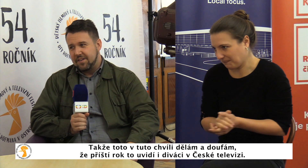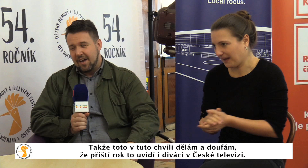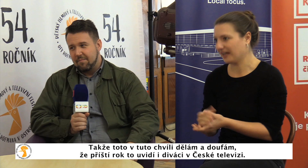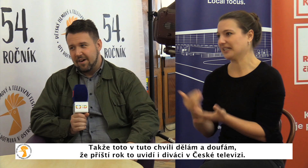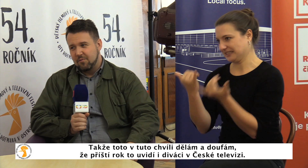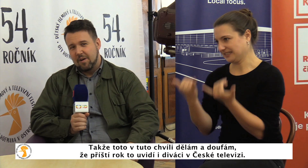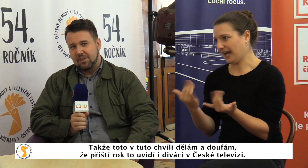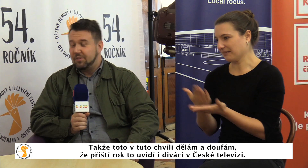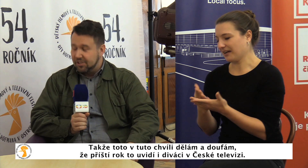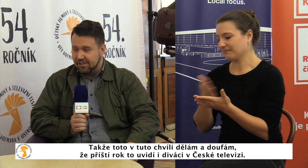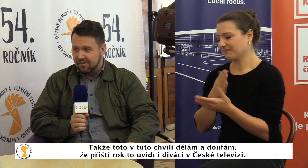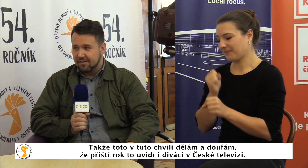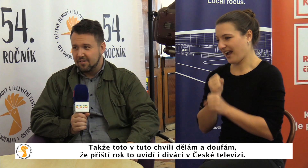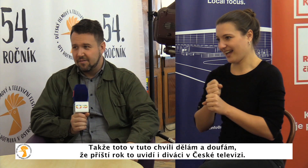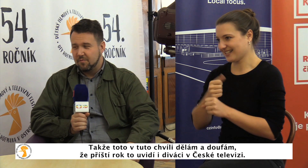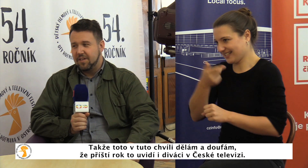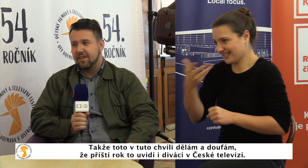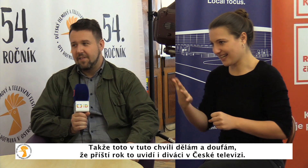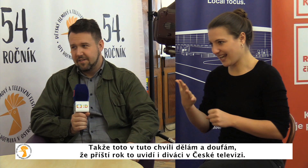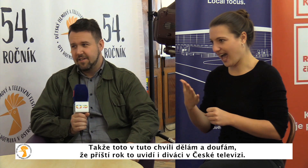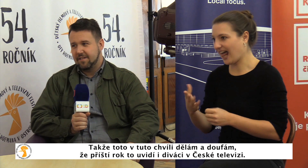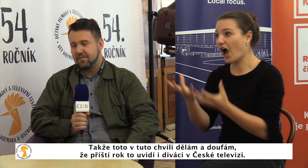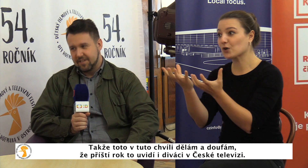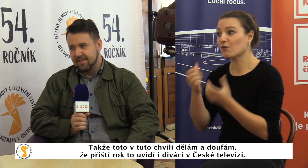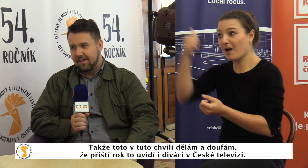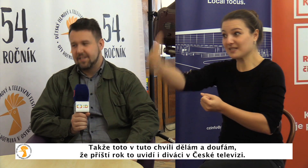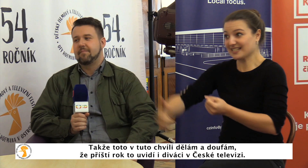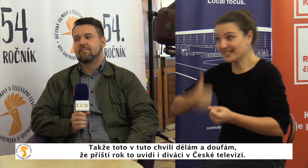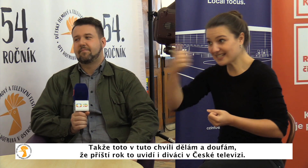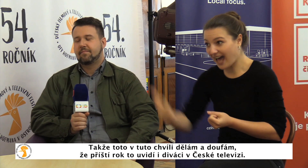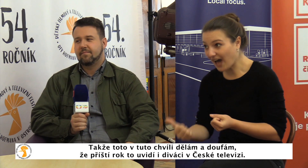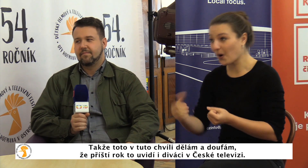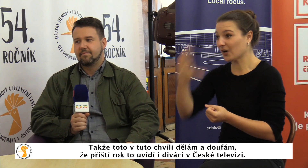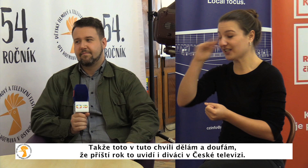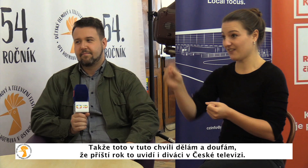dělám a doufám, že příští rok to uvidí i diváci v české televizi.